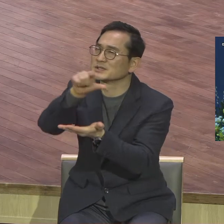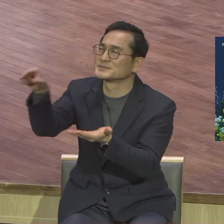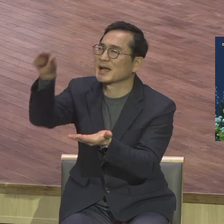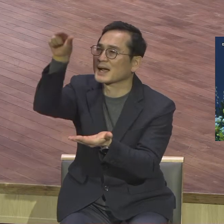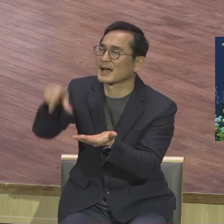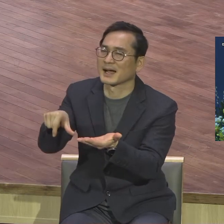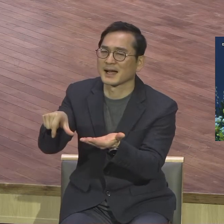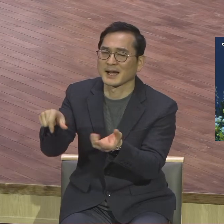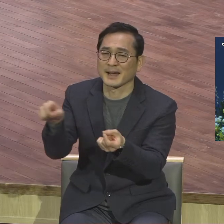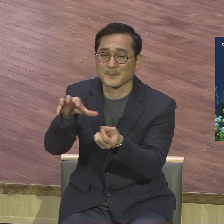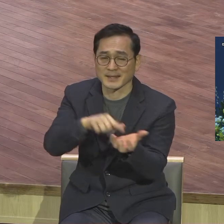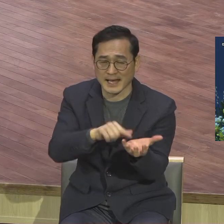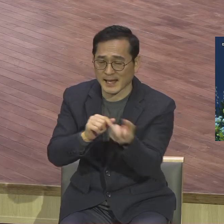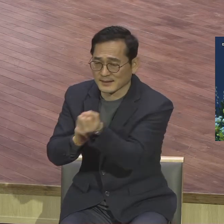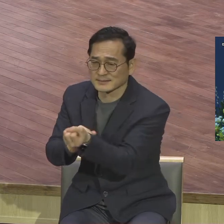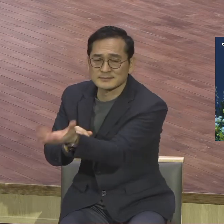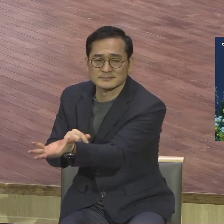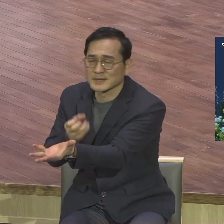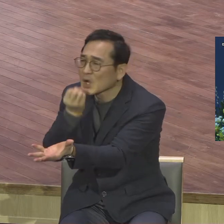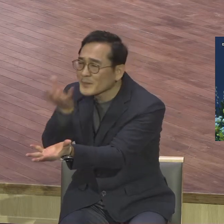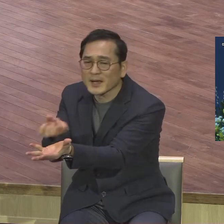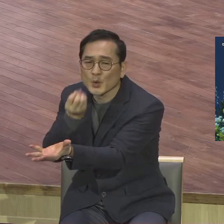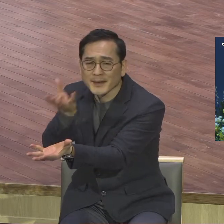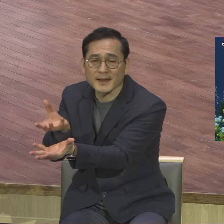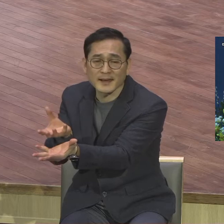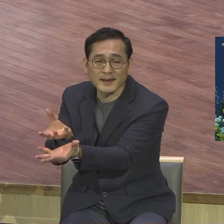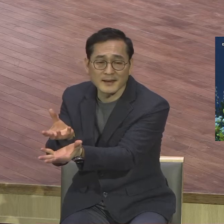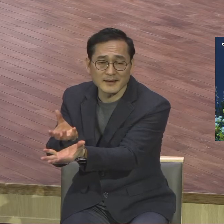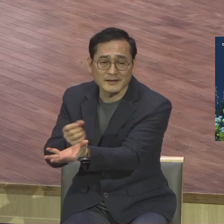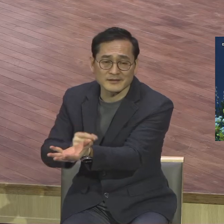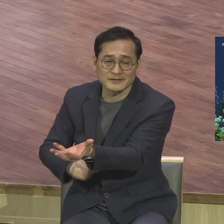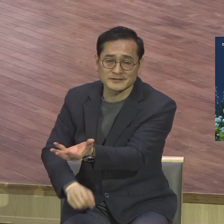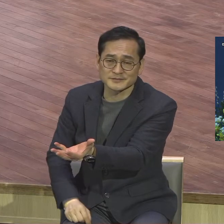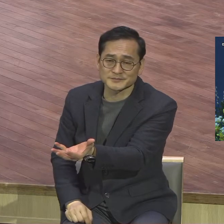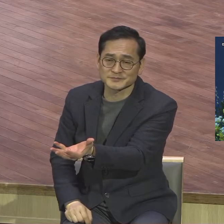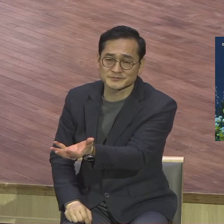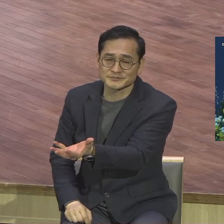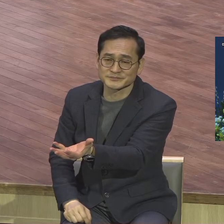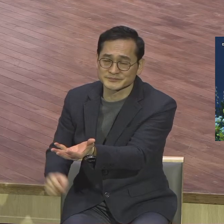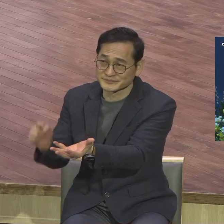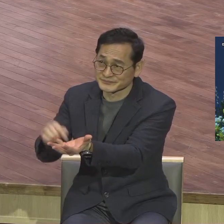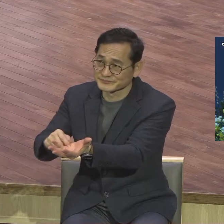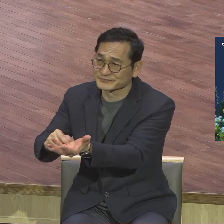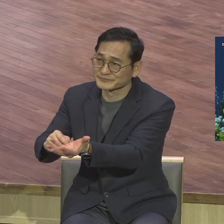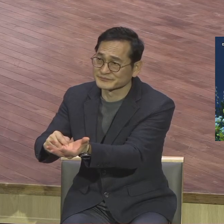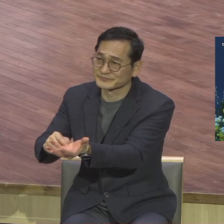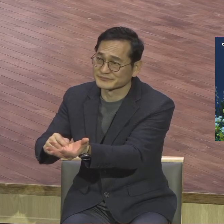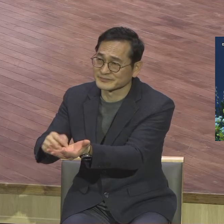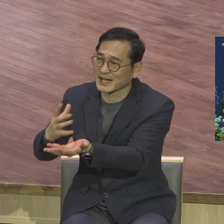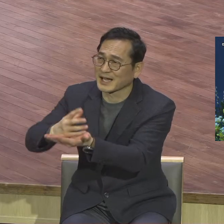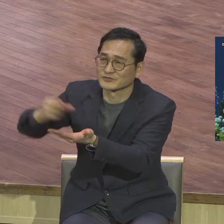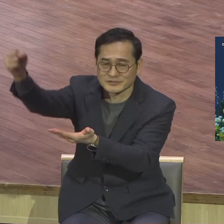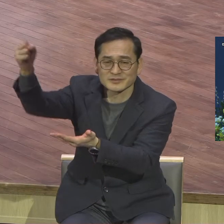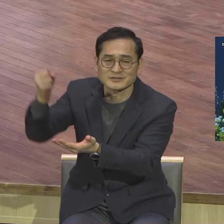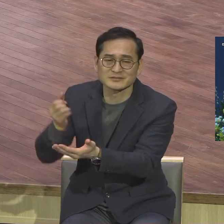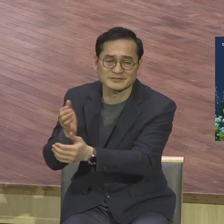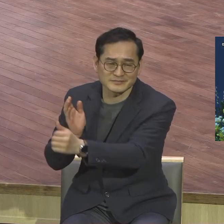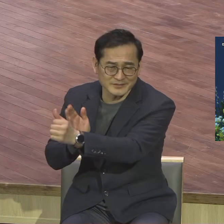내려놓습니다 그런 마음을 가지고 여러분이 기도를 합니다 2022년 하나님의 은약성취에 스님 받는데